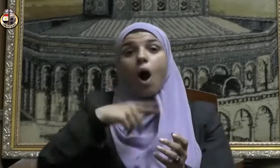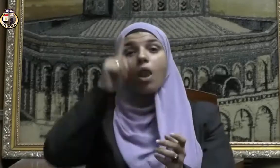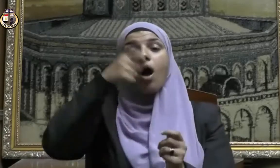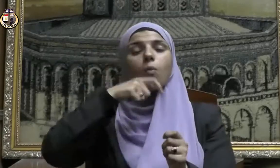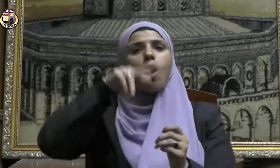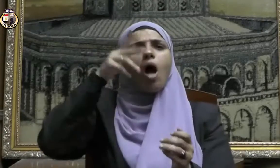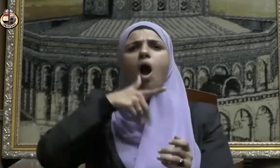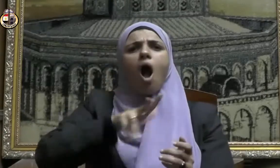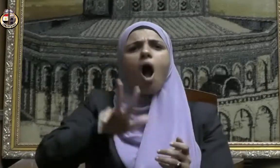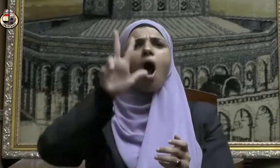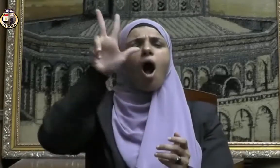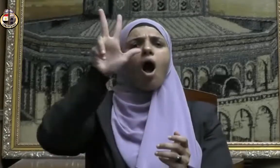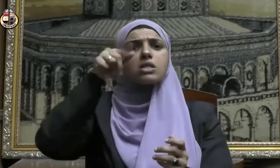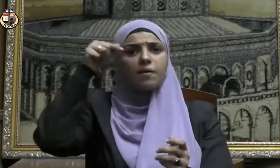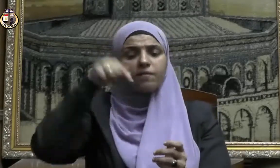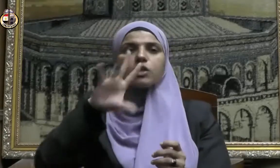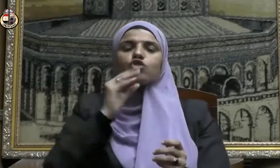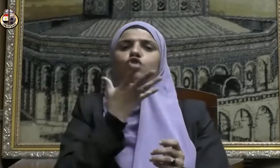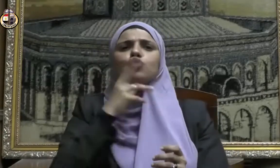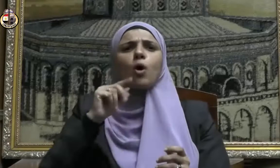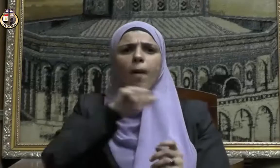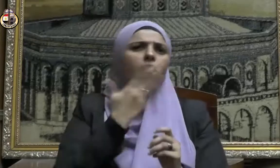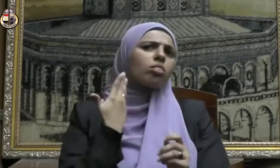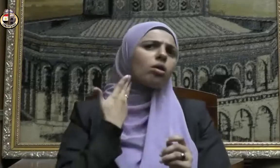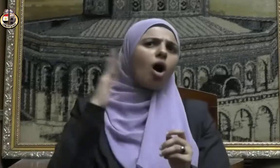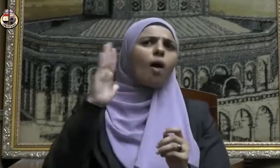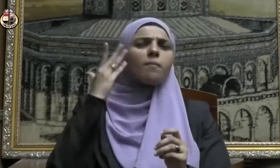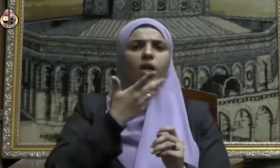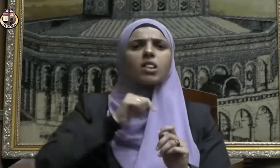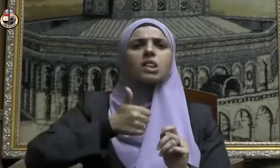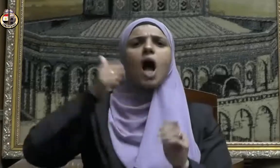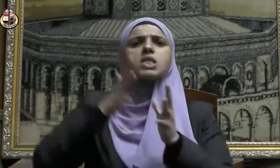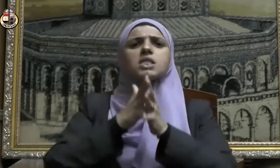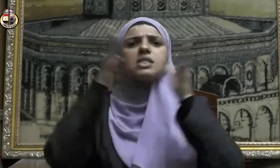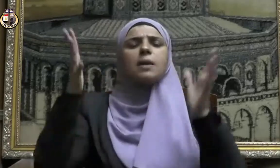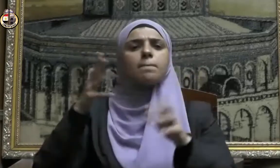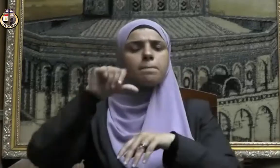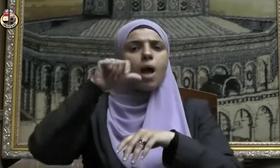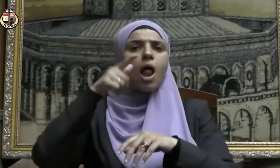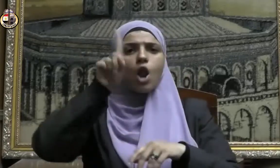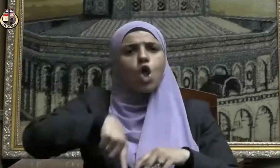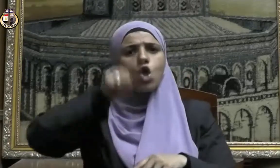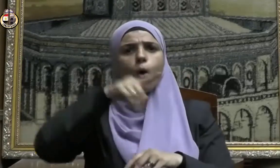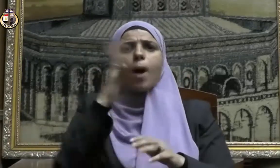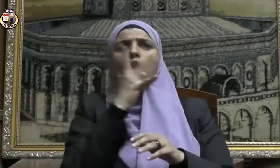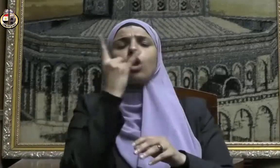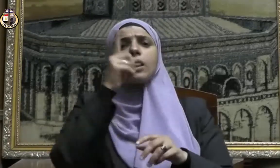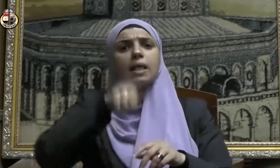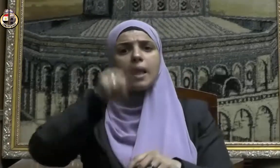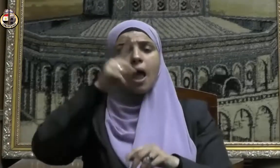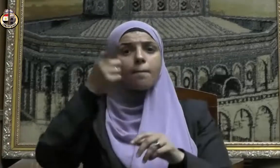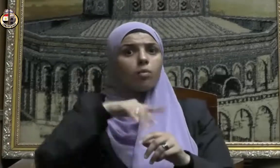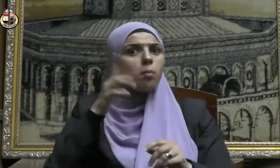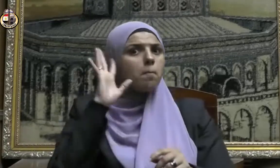بها تكريم لها وتعظيم لمكانتها وتنويه بشأنها